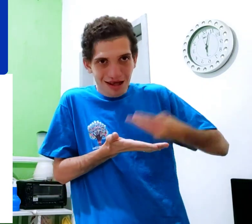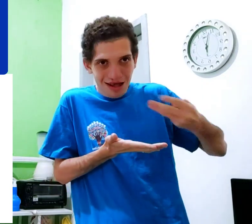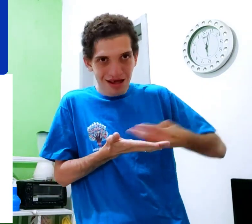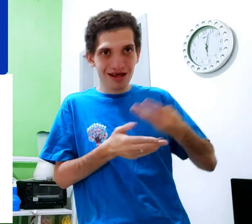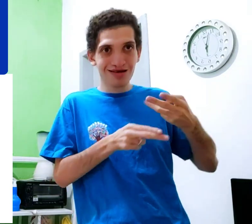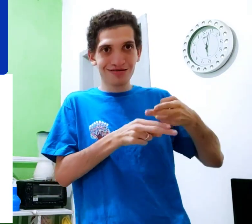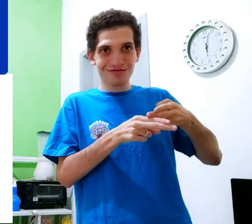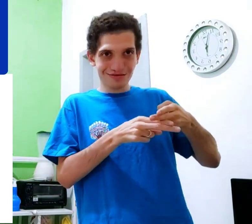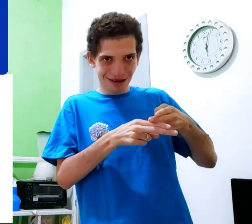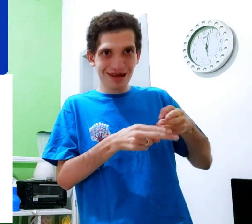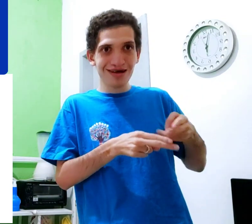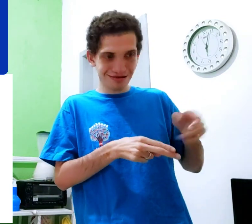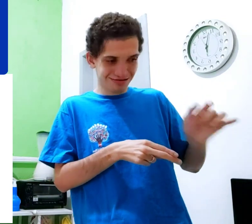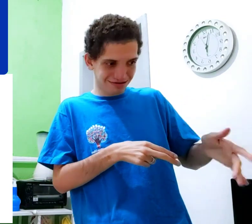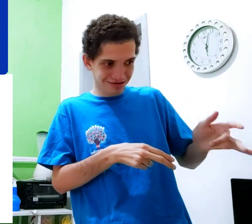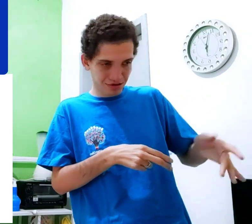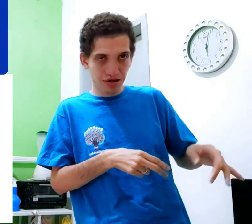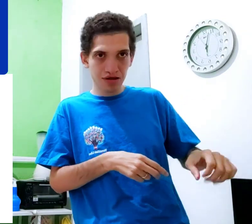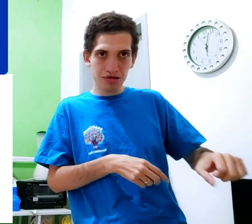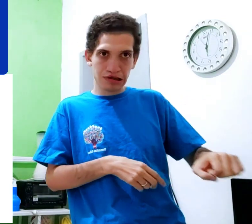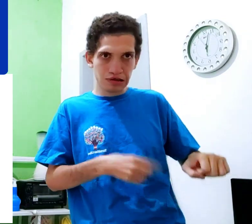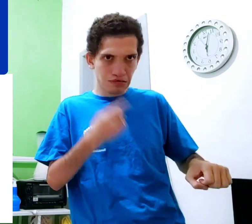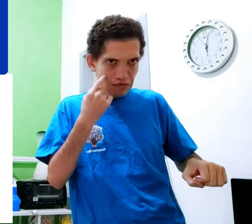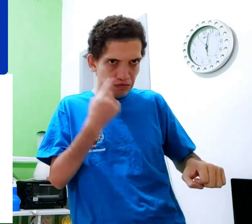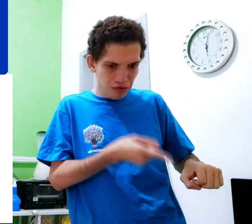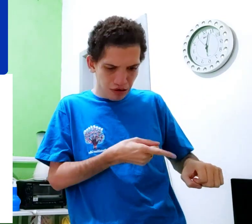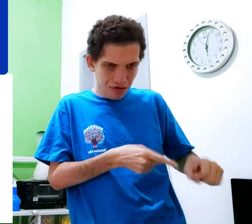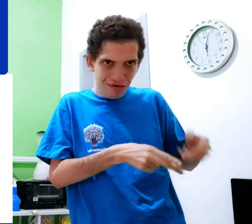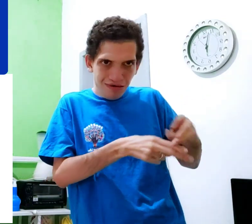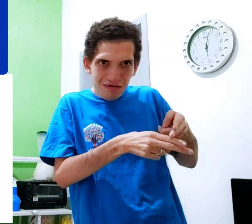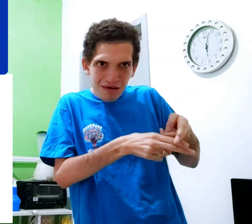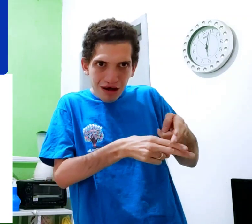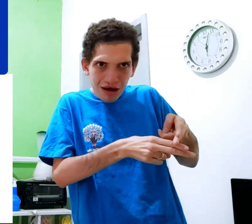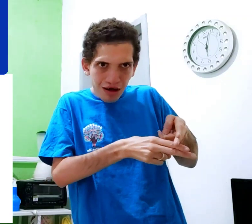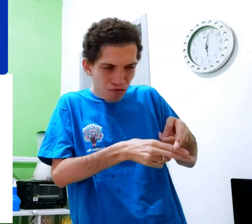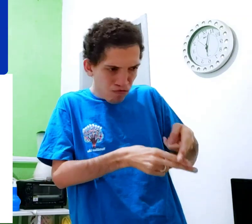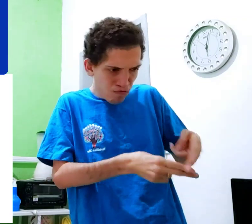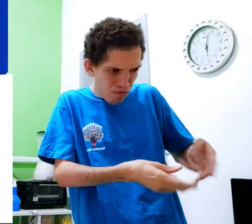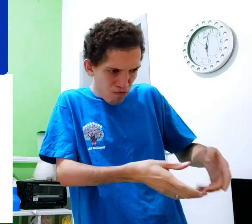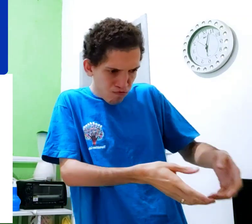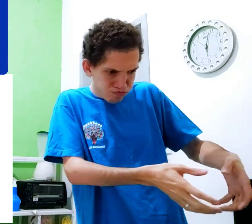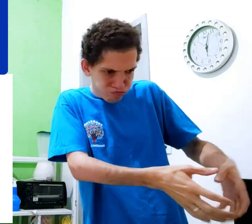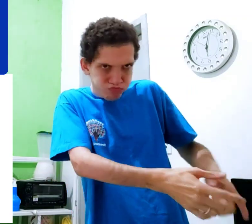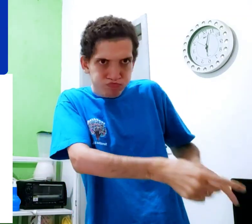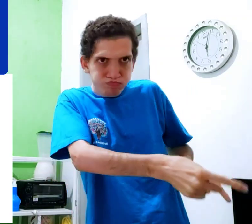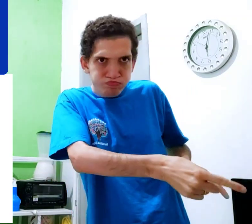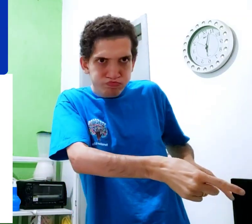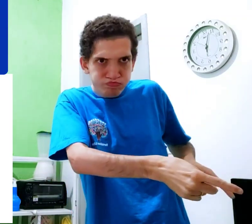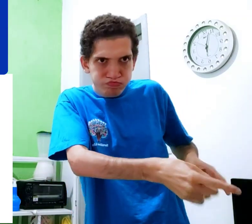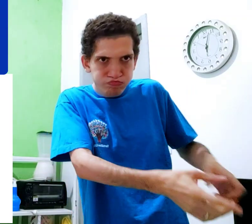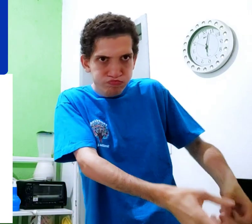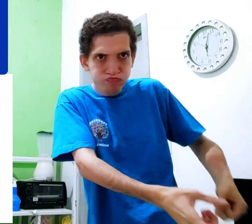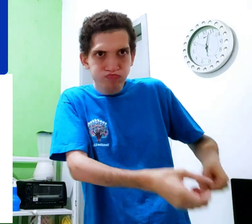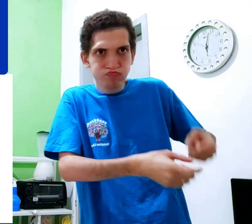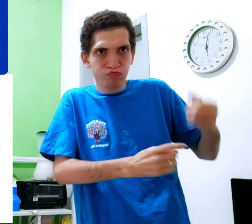mulher, garco, pata, deixada ali. Aí eu olhei a pata